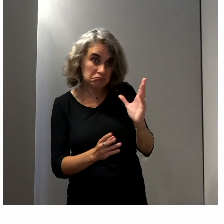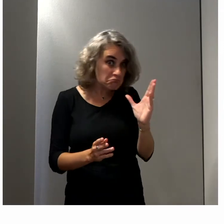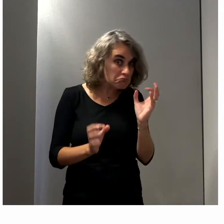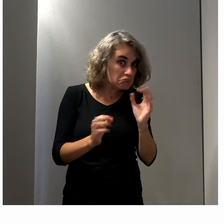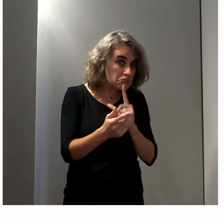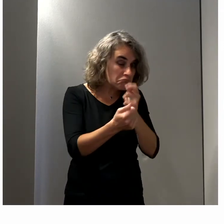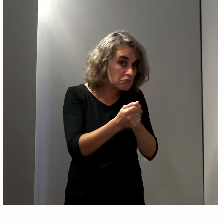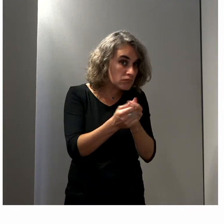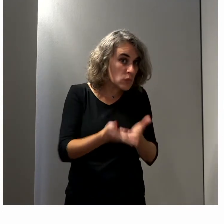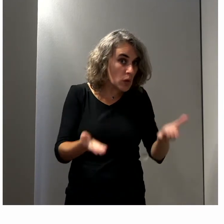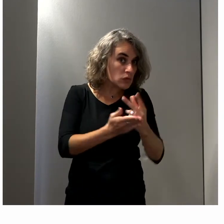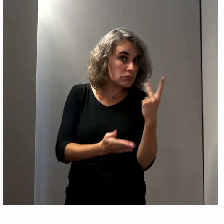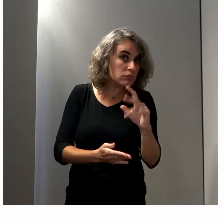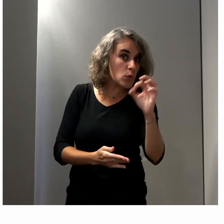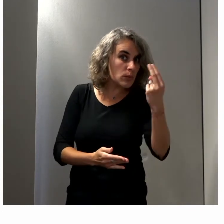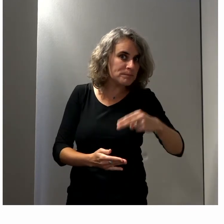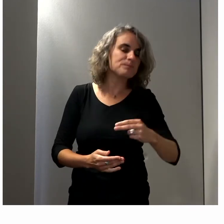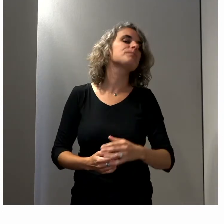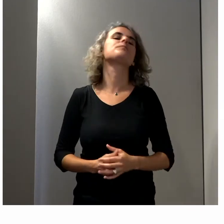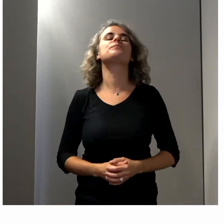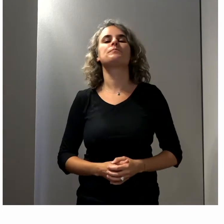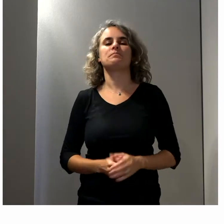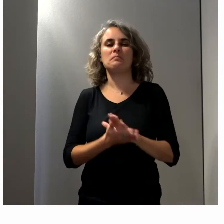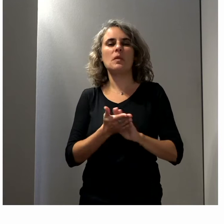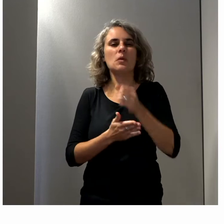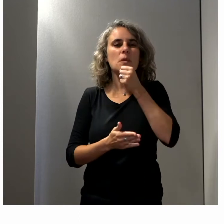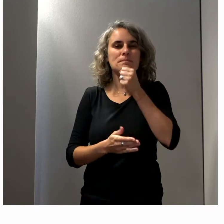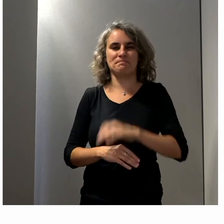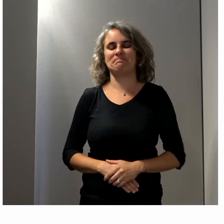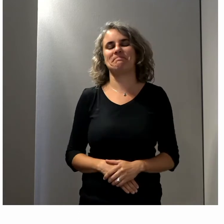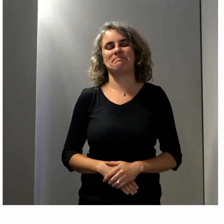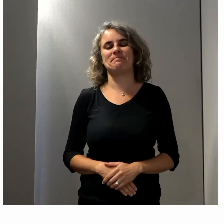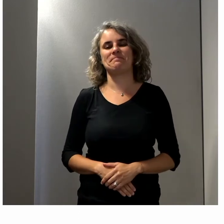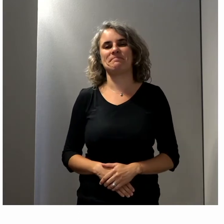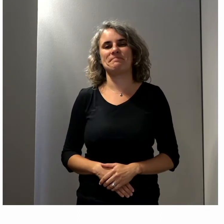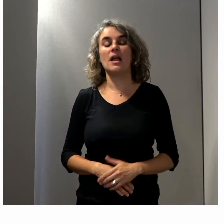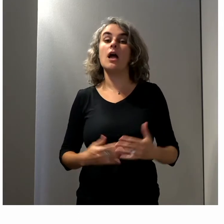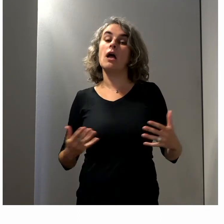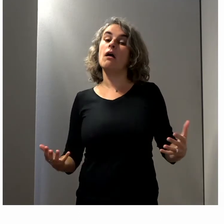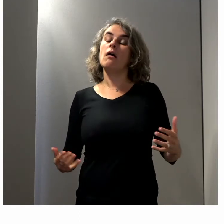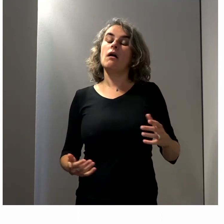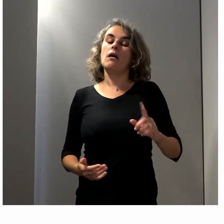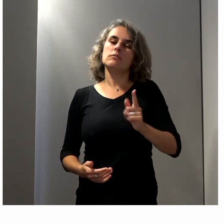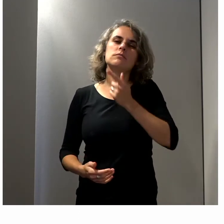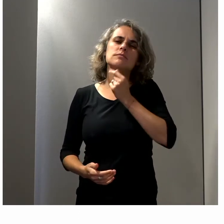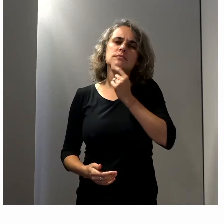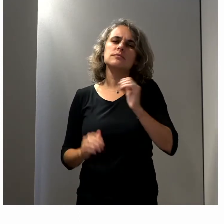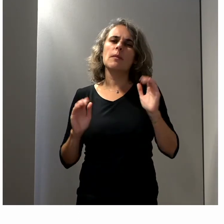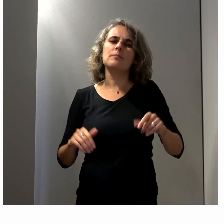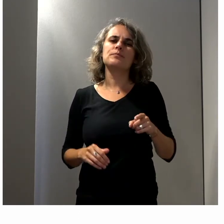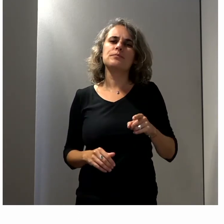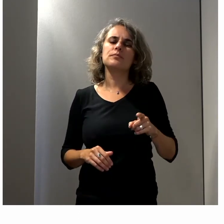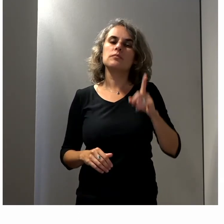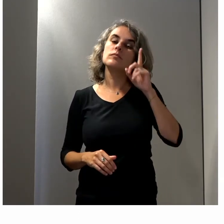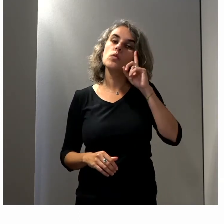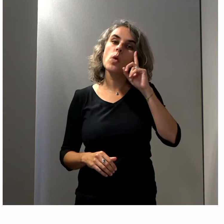avec les attentes du territoire. Excusez-moi. Alors, ce n pas facile de pouvoir atteindre une